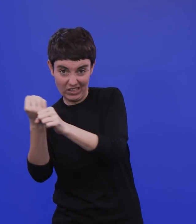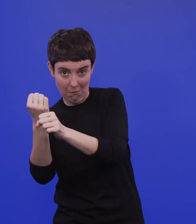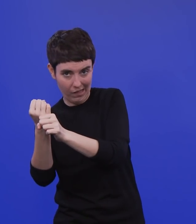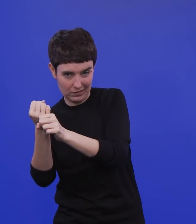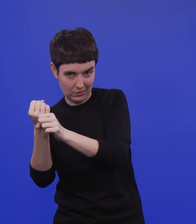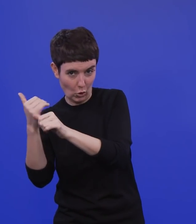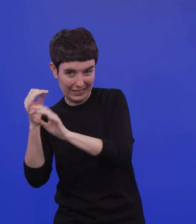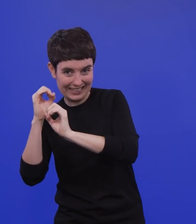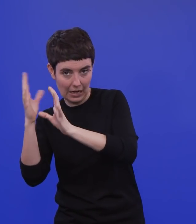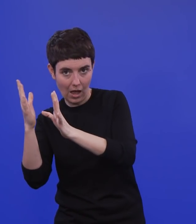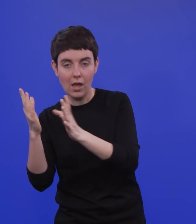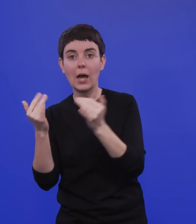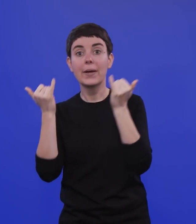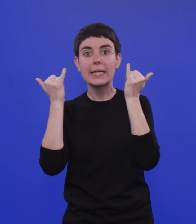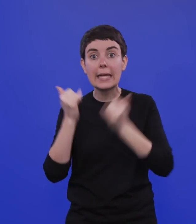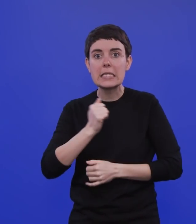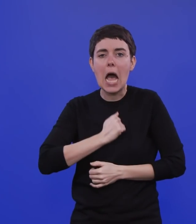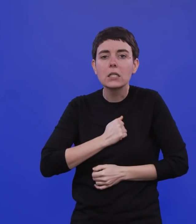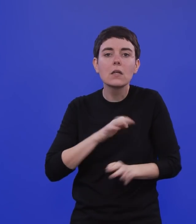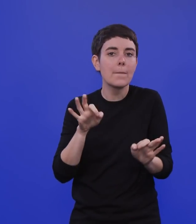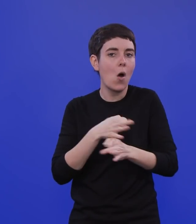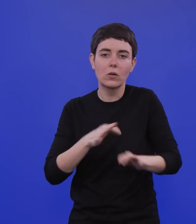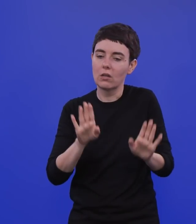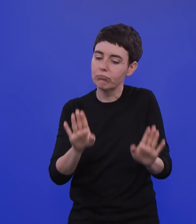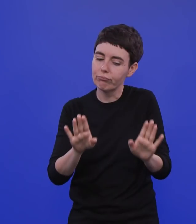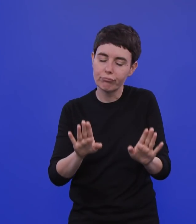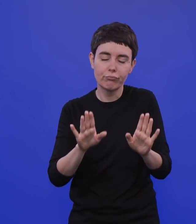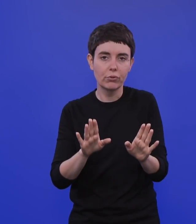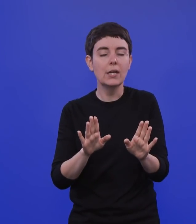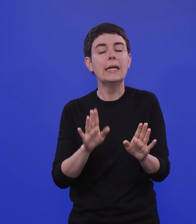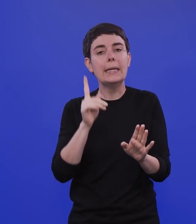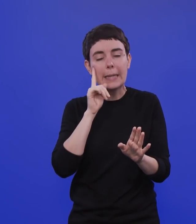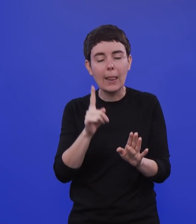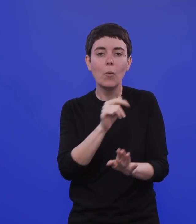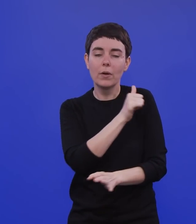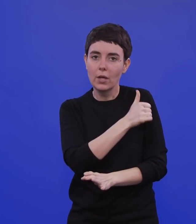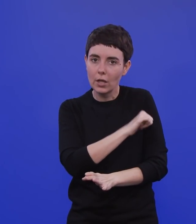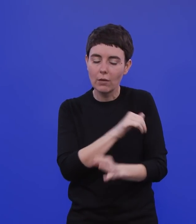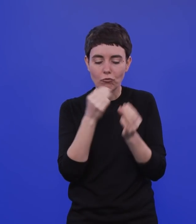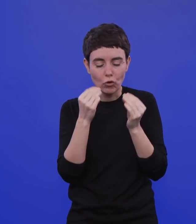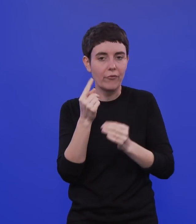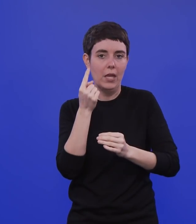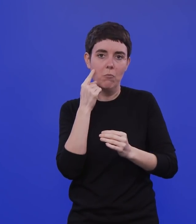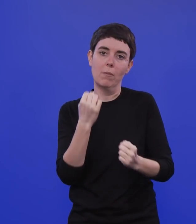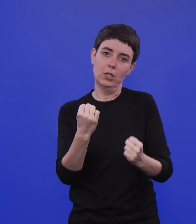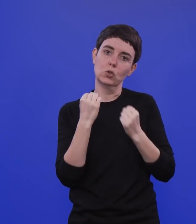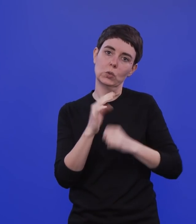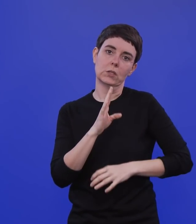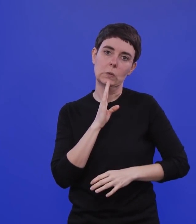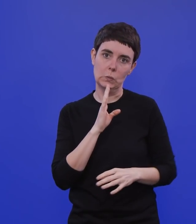Überlegung für, sagen wir mal, diese Tage, diese Wochen. Wir müssen davor im Moment keine Angst haben. Also diese Impfung,